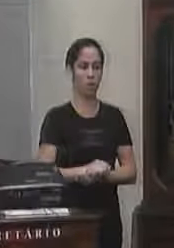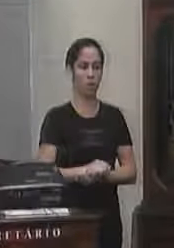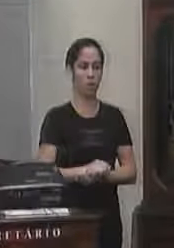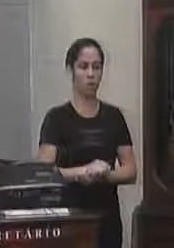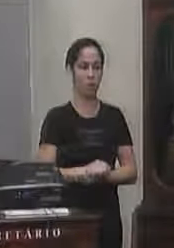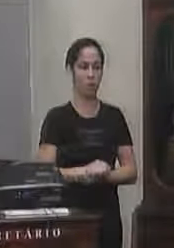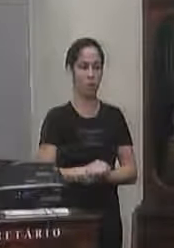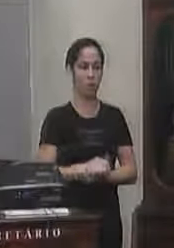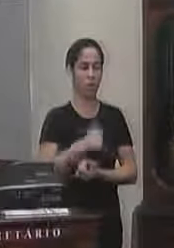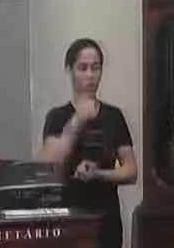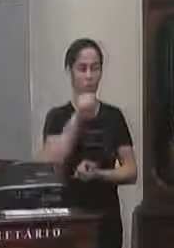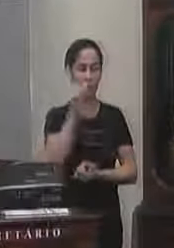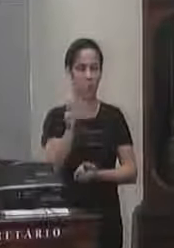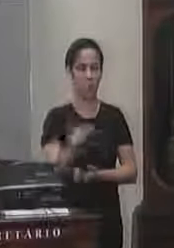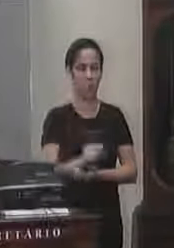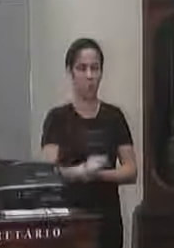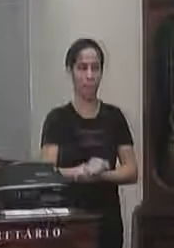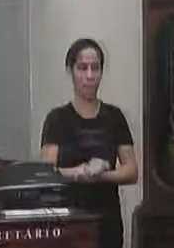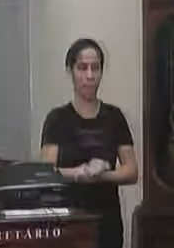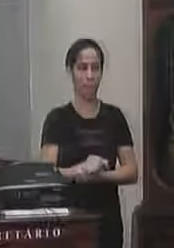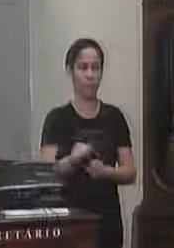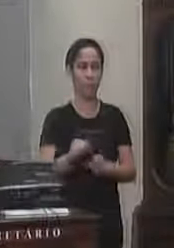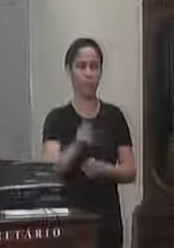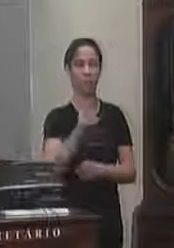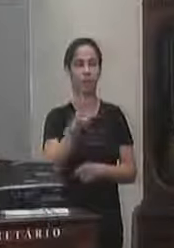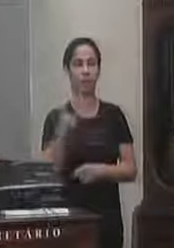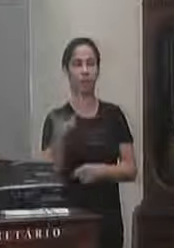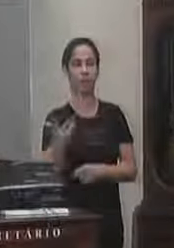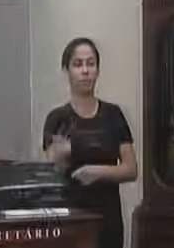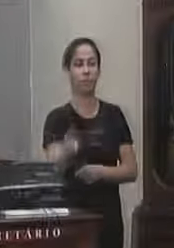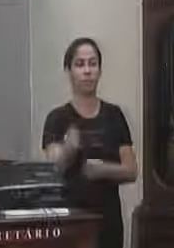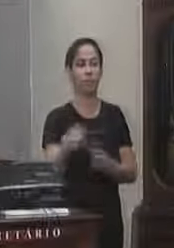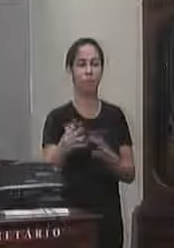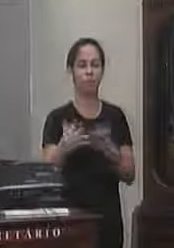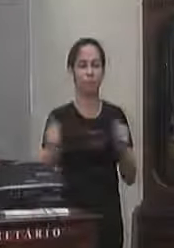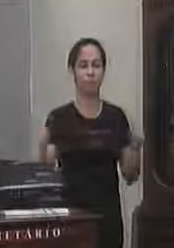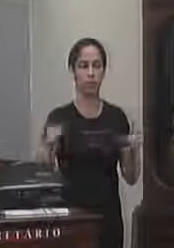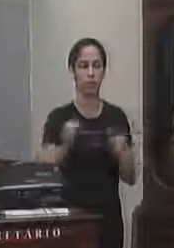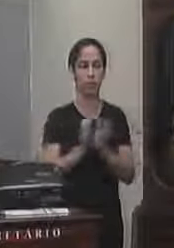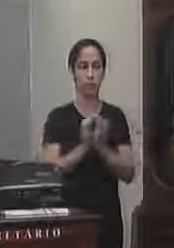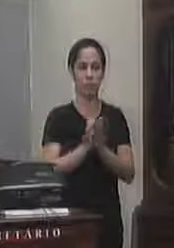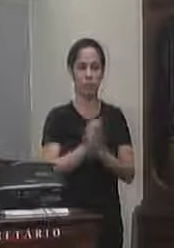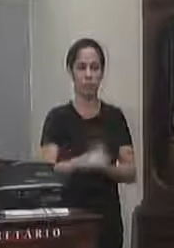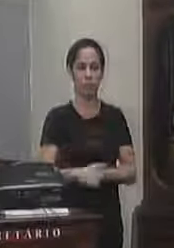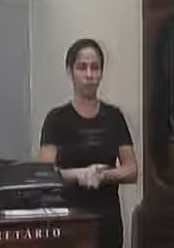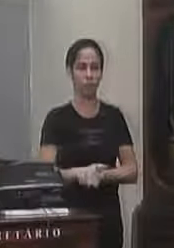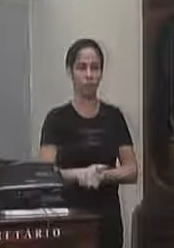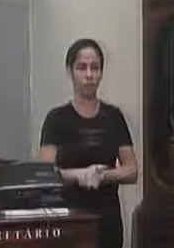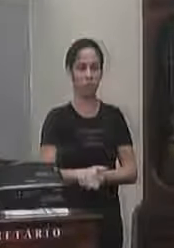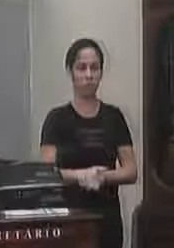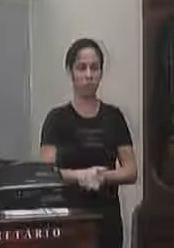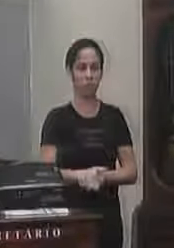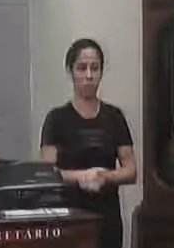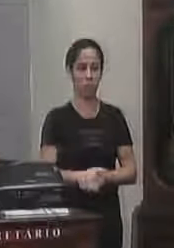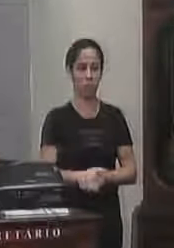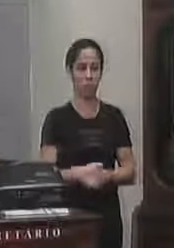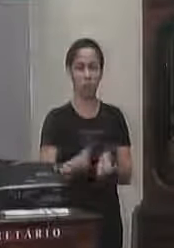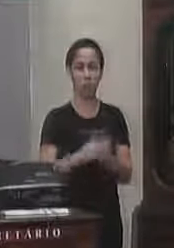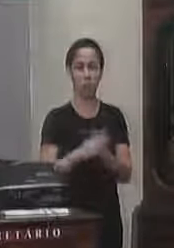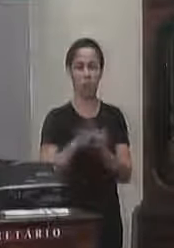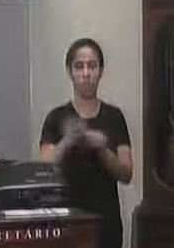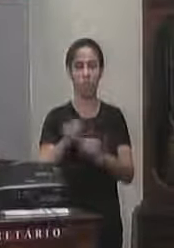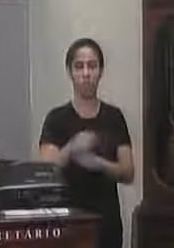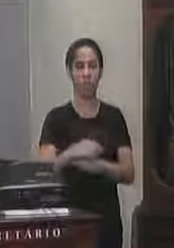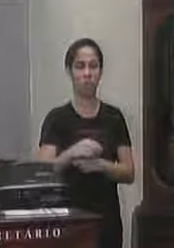da senhora a senhora foi maravilhosa então muito obrigado e da sua equipe também eu faço meus parabéns